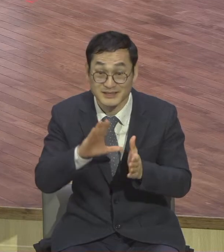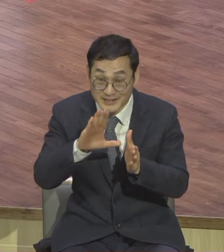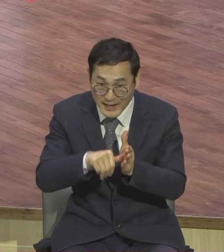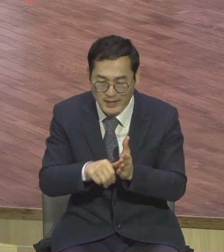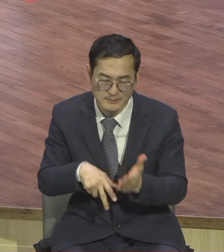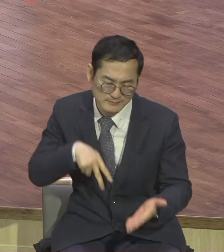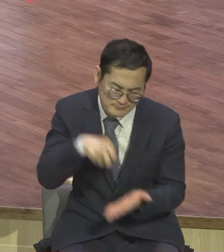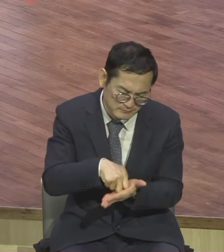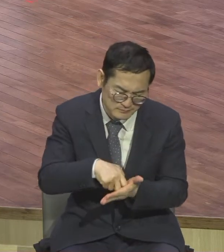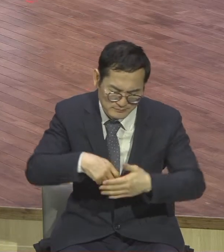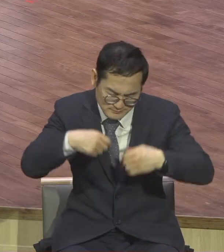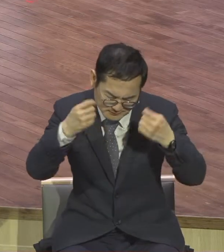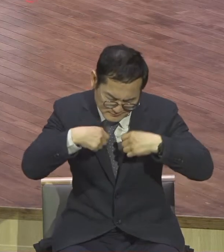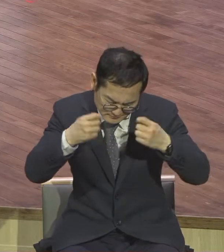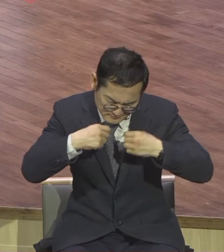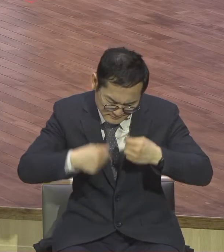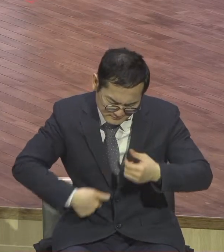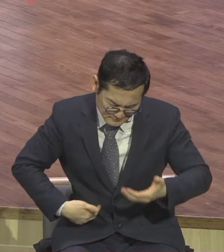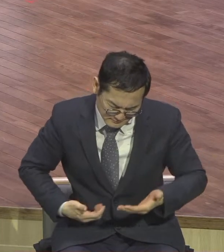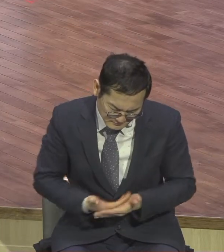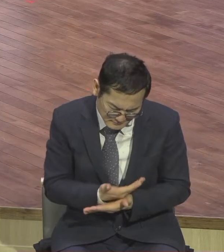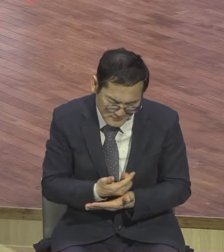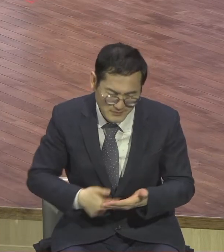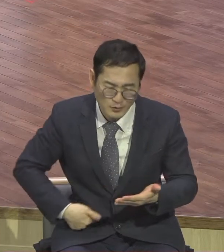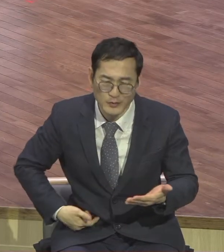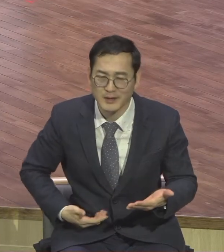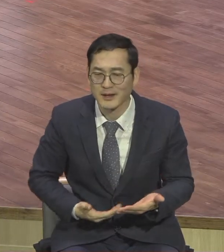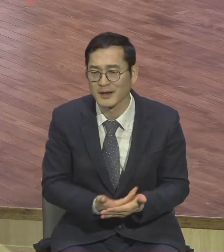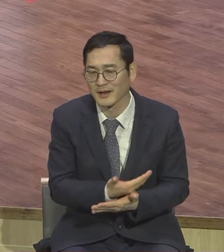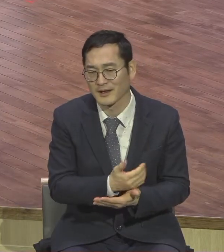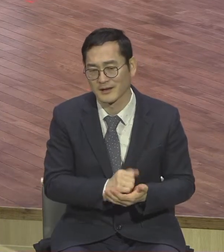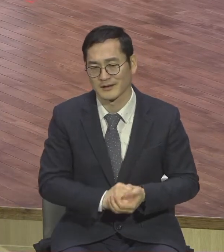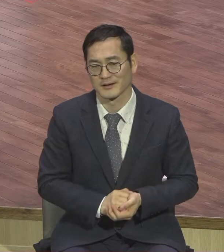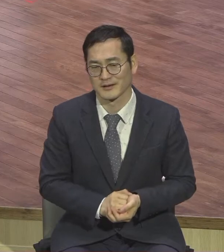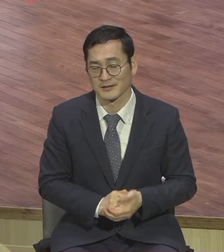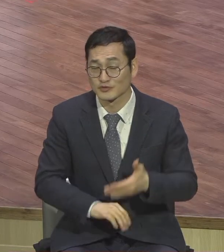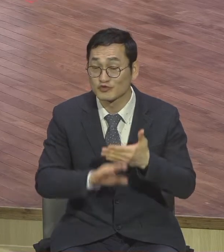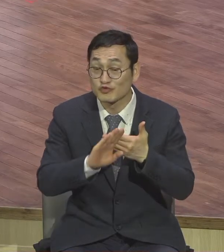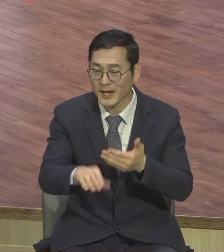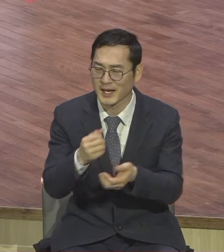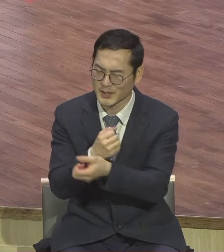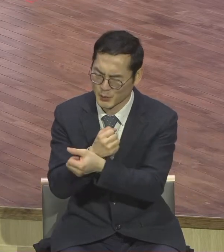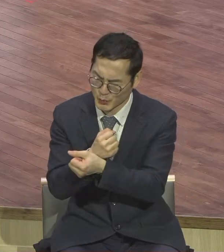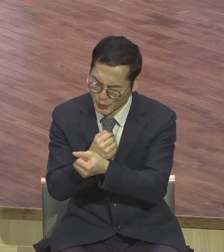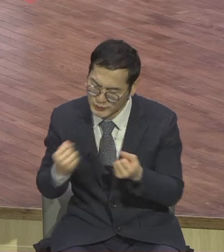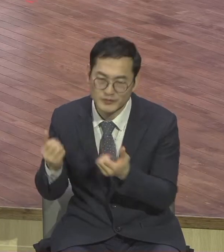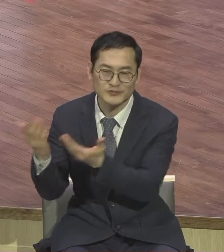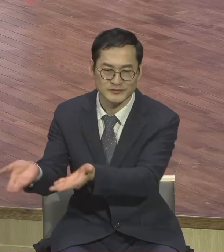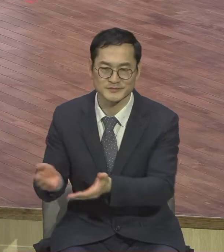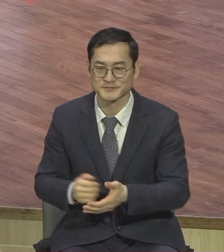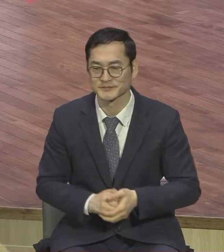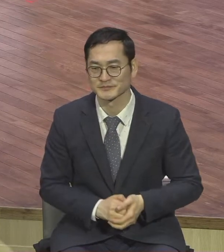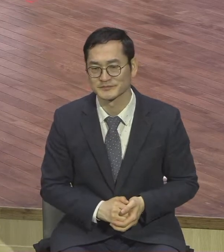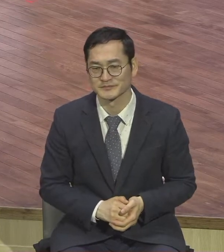회개했습니다 진심으로 용서했습니다 그랬더니 자신을